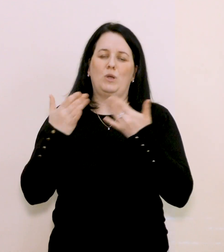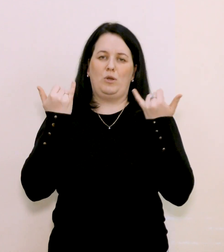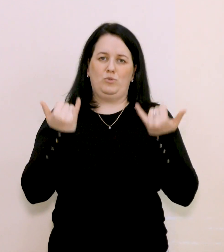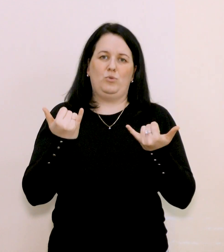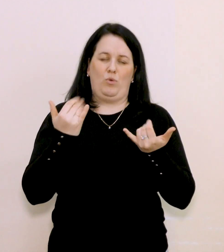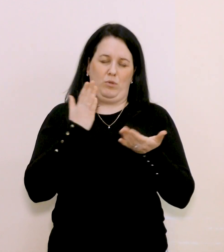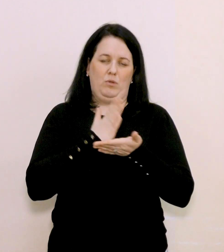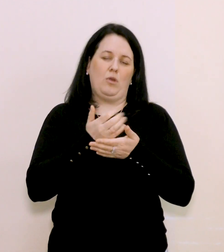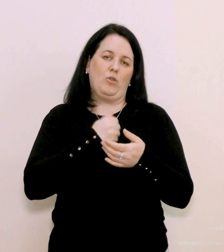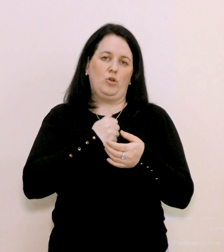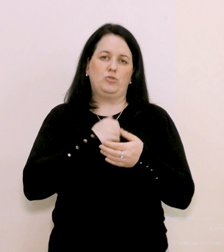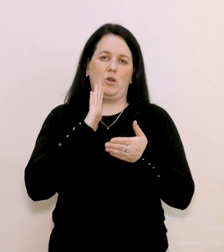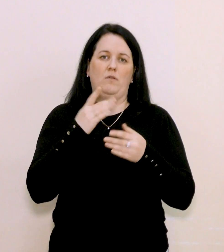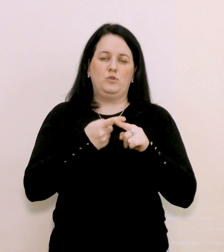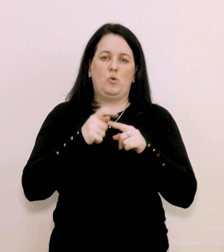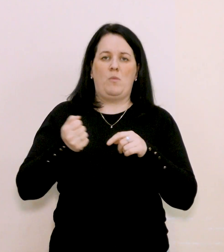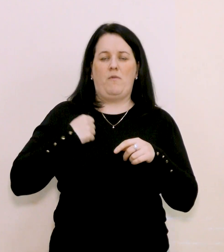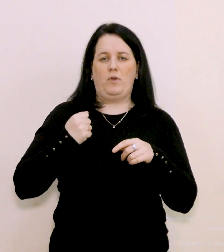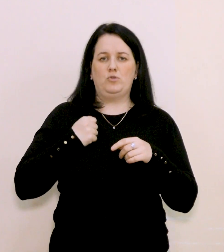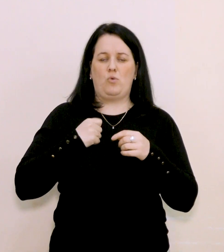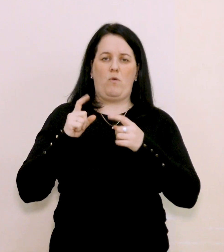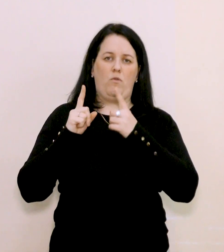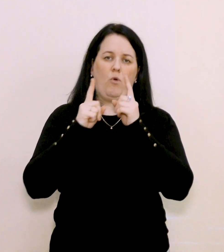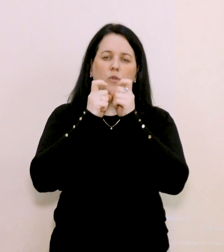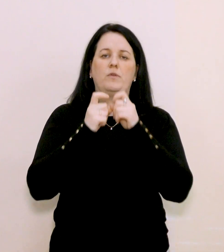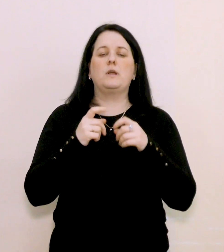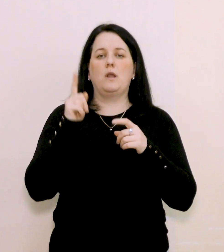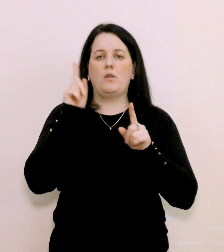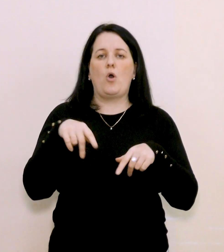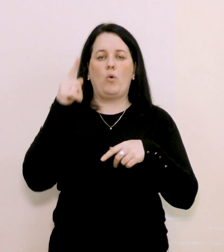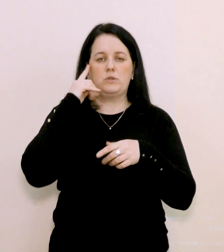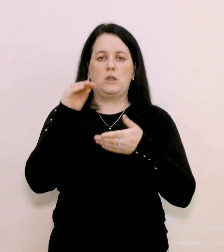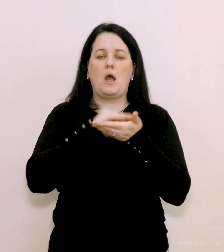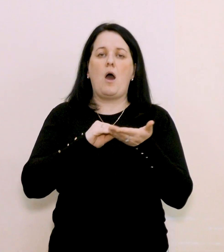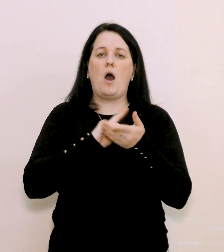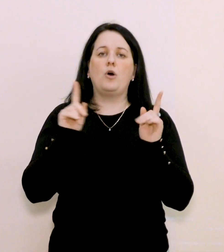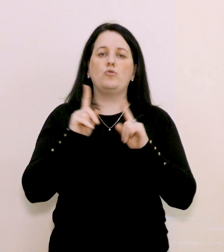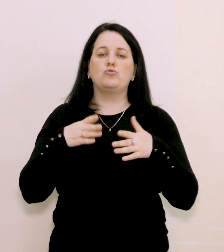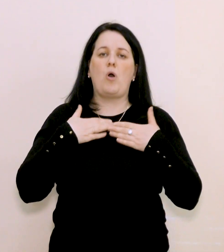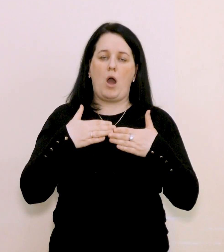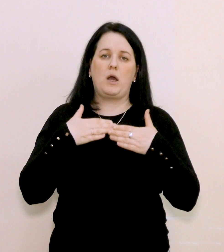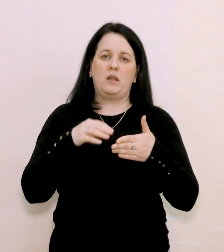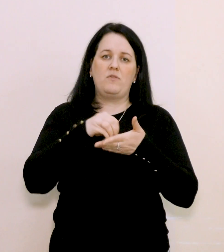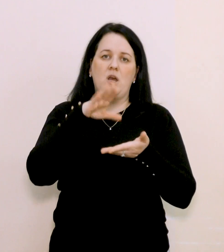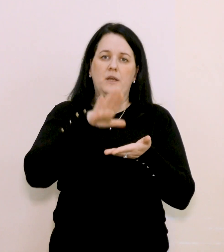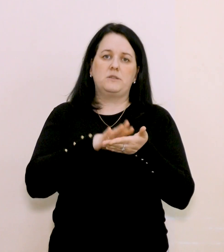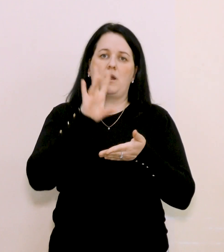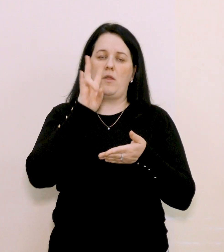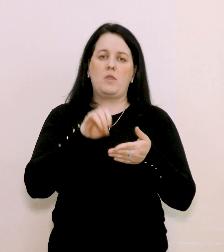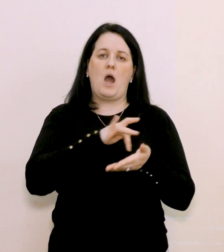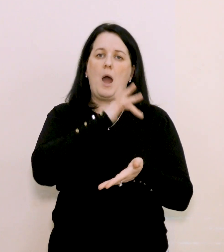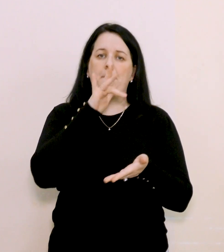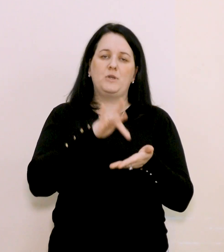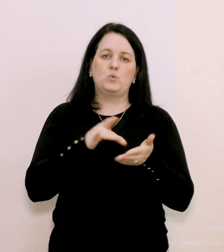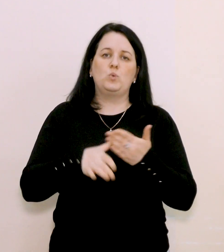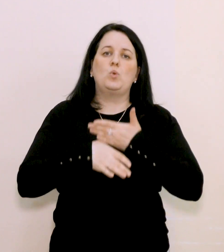на жаль, є у цьому військовому конфлікті. Також нагадую, що активно йде реєстрація на міську